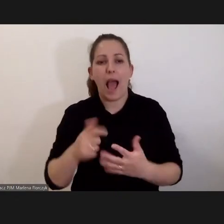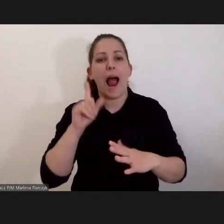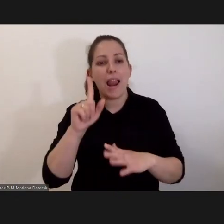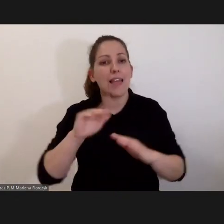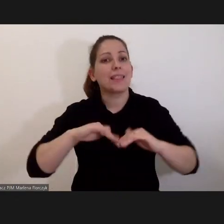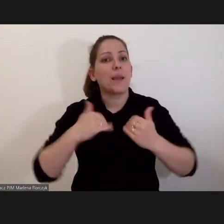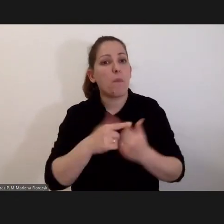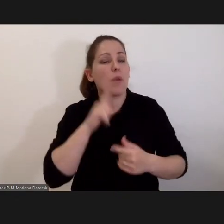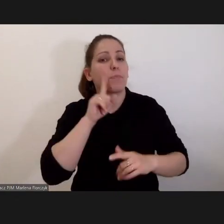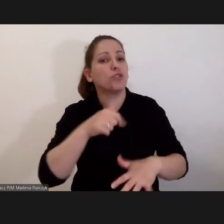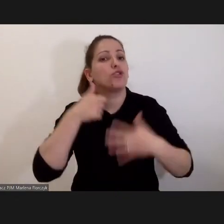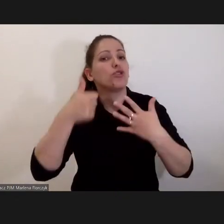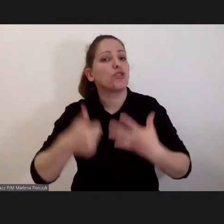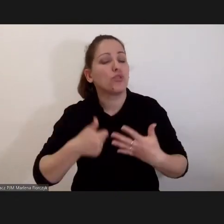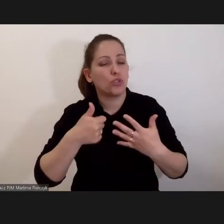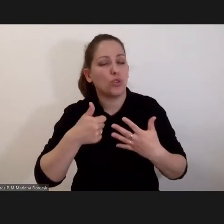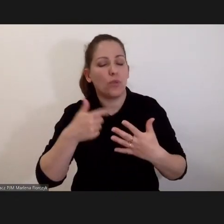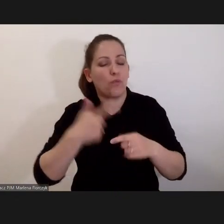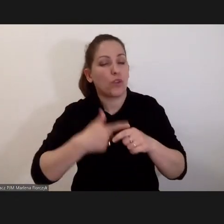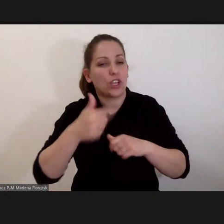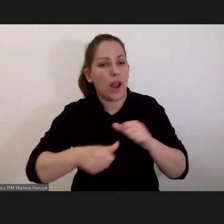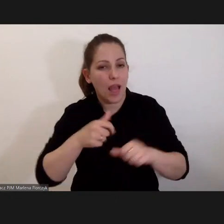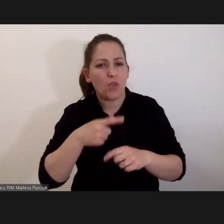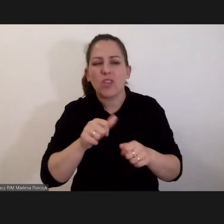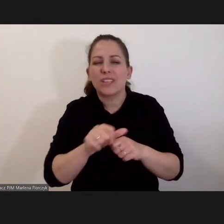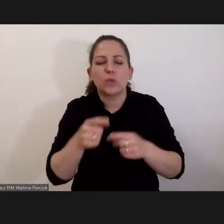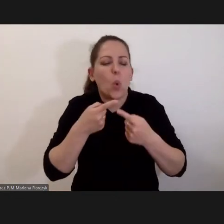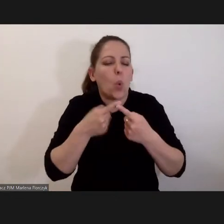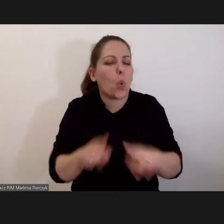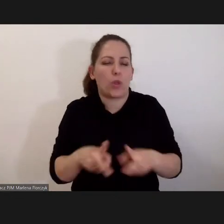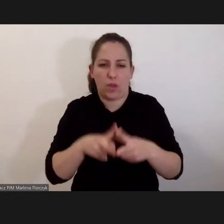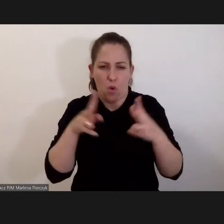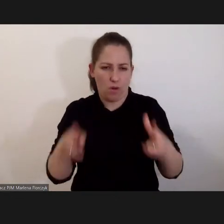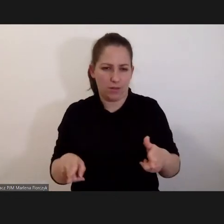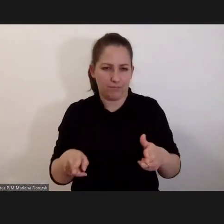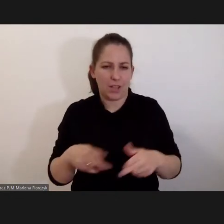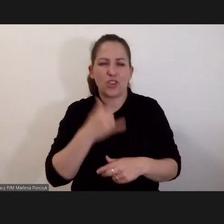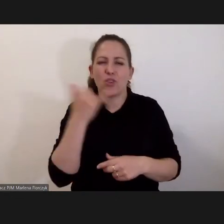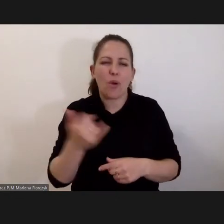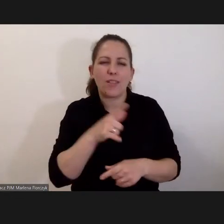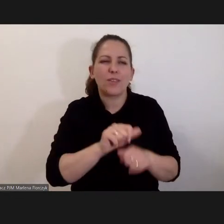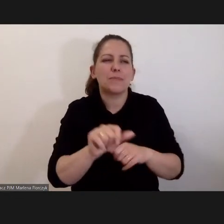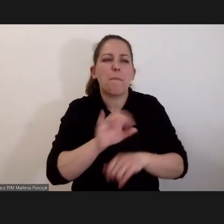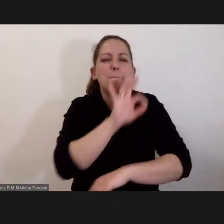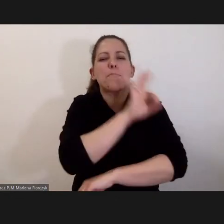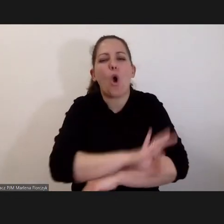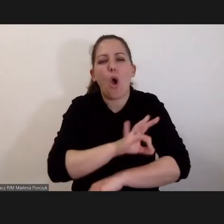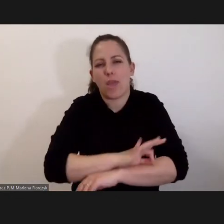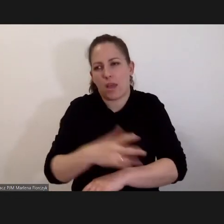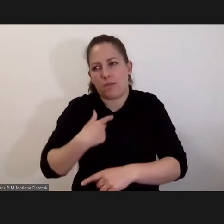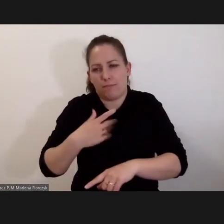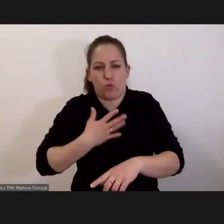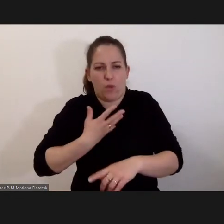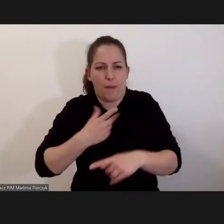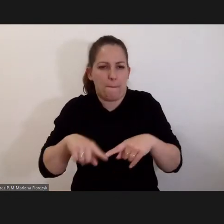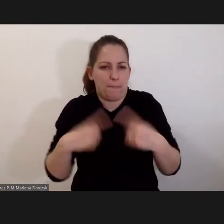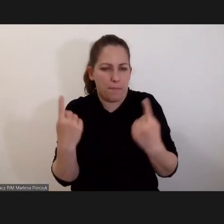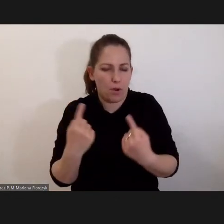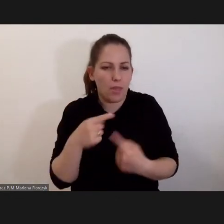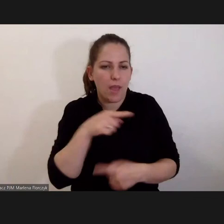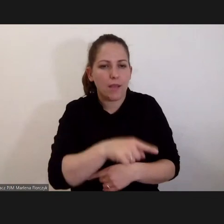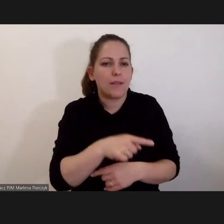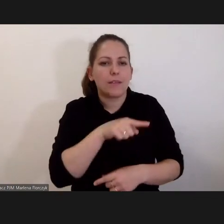od 20 lat i to jest oczywiście bardzo krótki okres. To jest ciągle jeszcze projekt w moim przekonaniu i projekt, który